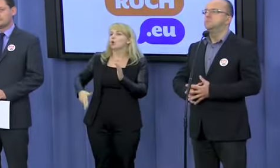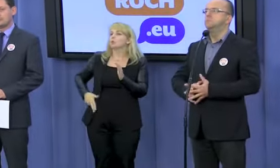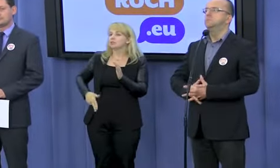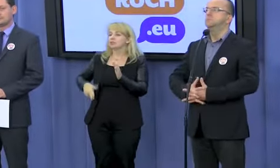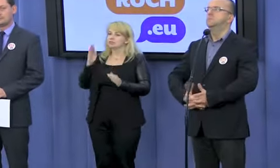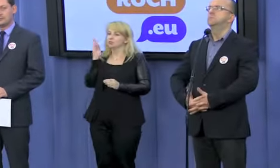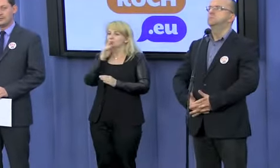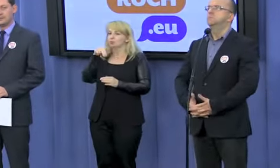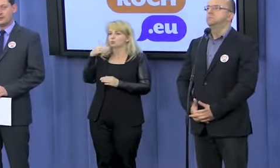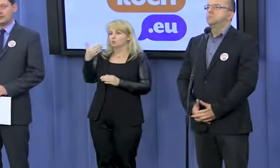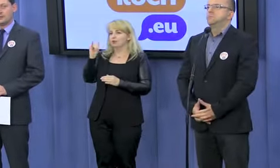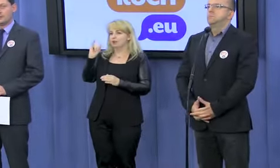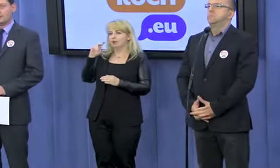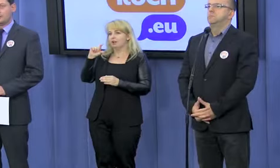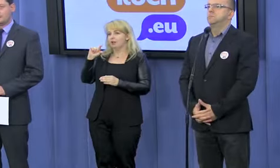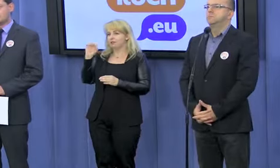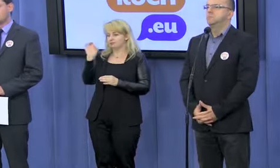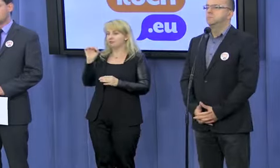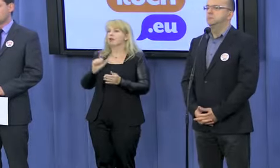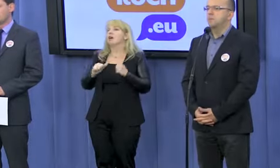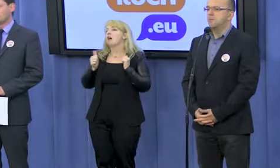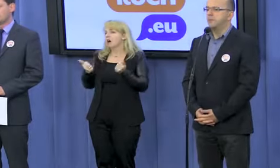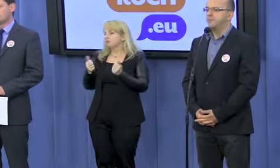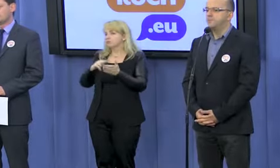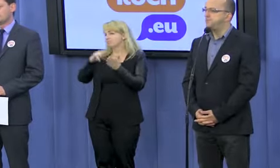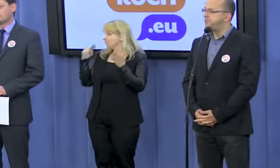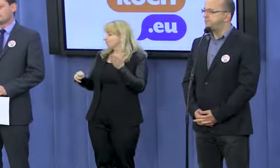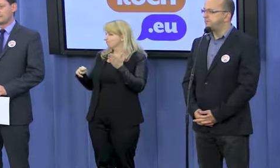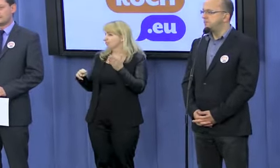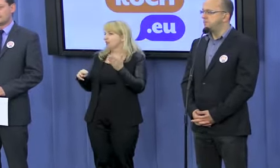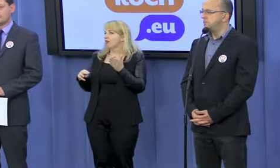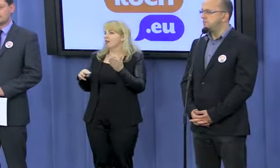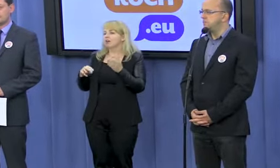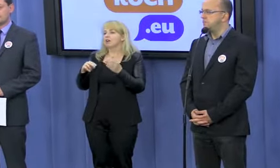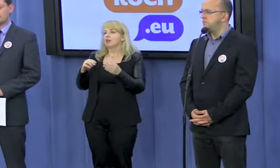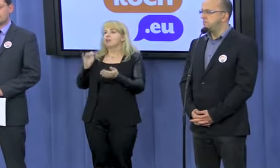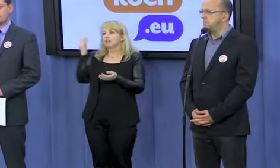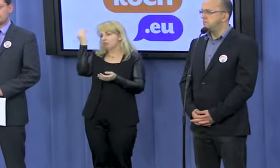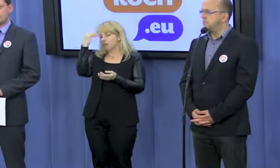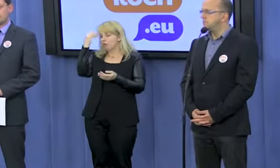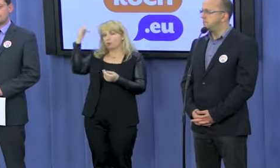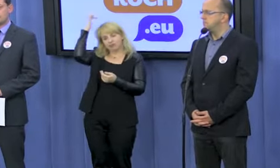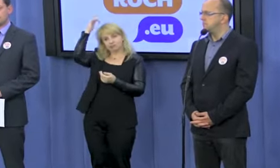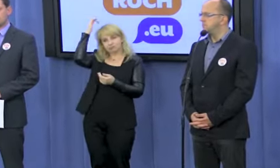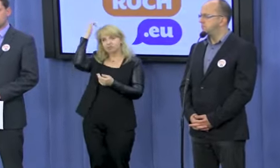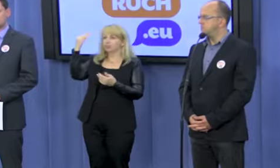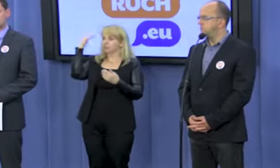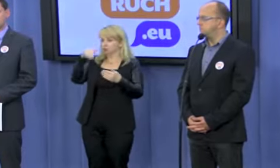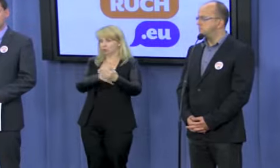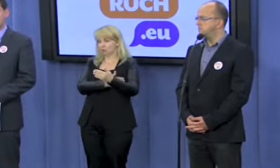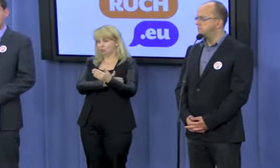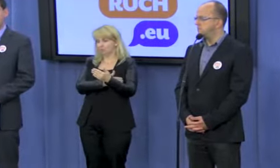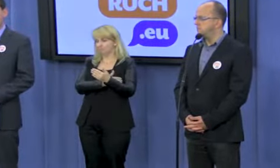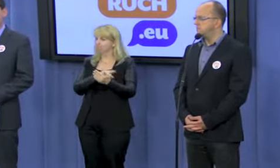Szumilas o wycofanie katechezy ze szkół.